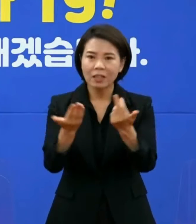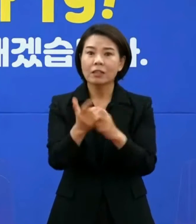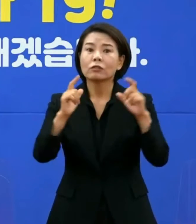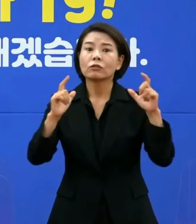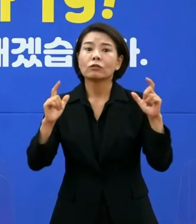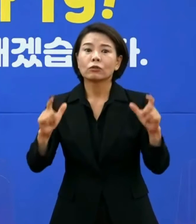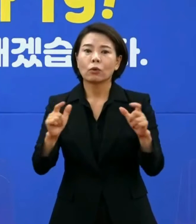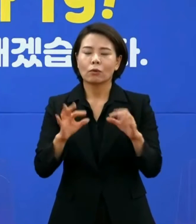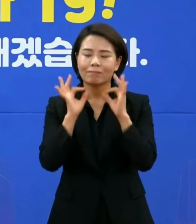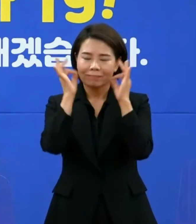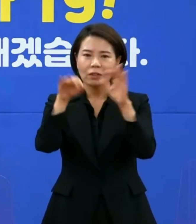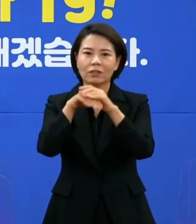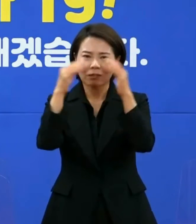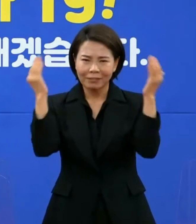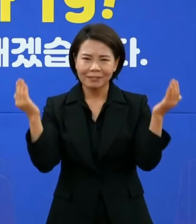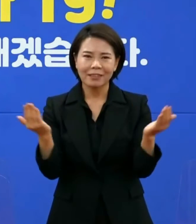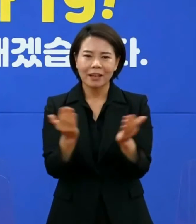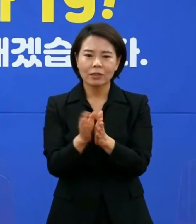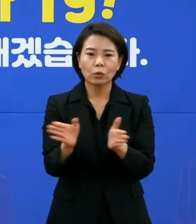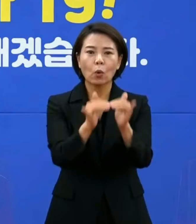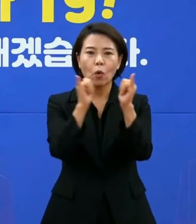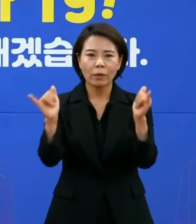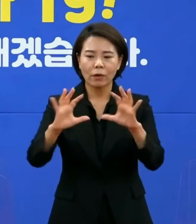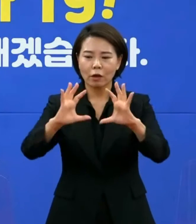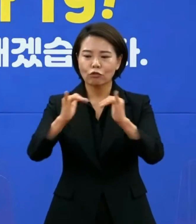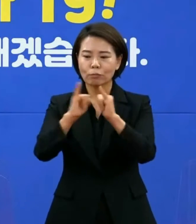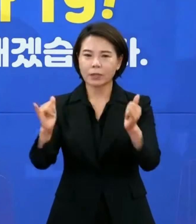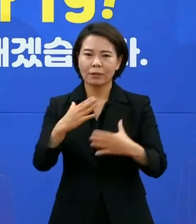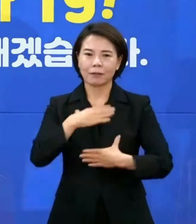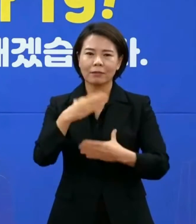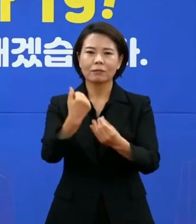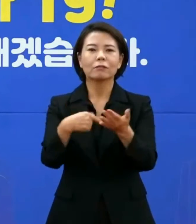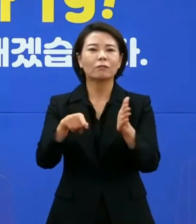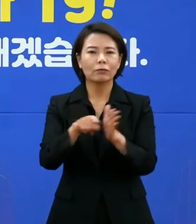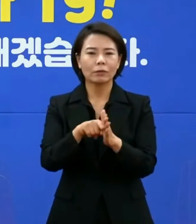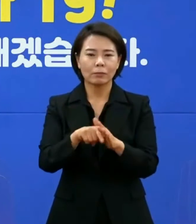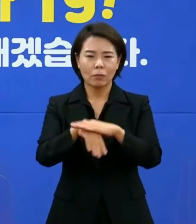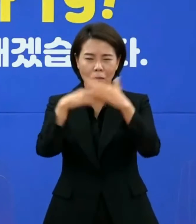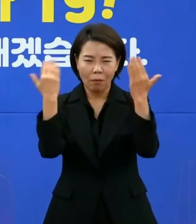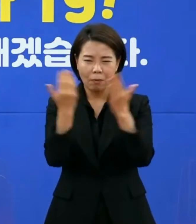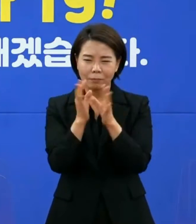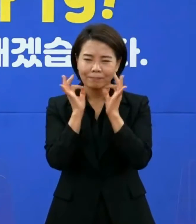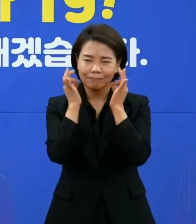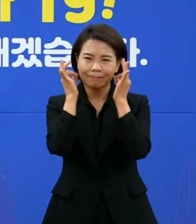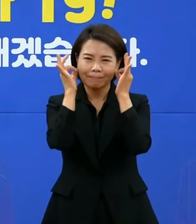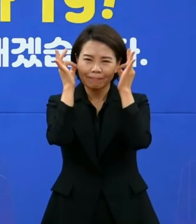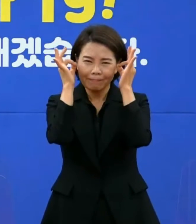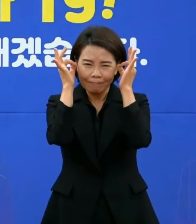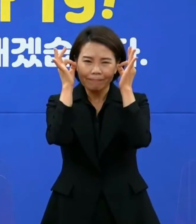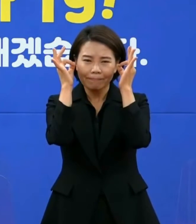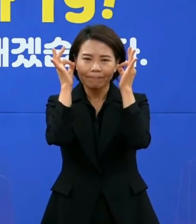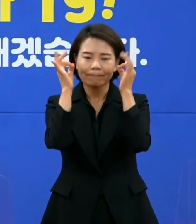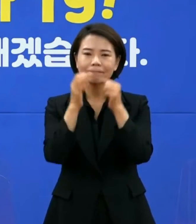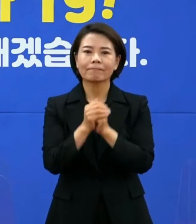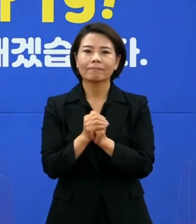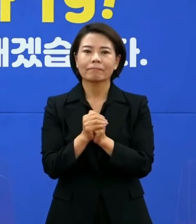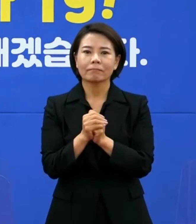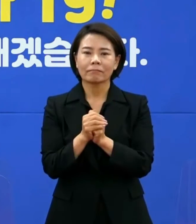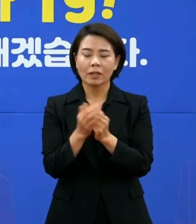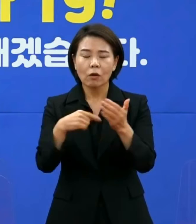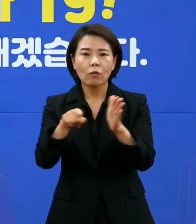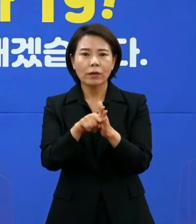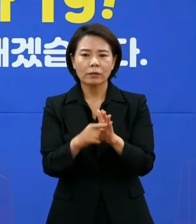정성을 다해 도민과 국민의 안전을 위해 모든 힘을 다해왔습니다. 이를 위해